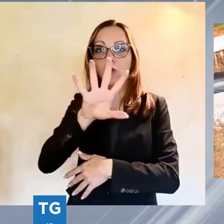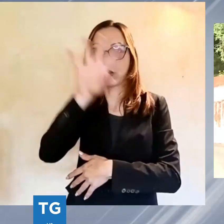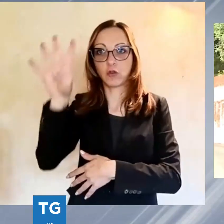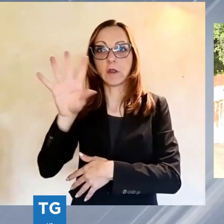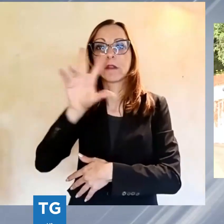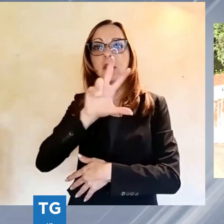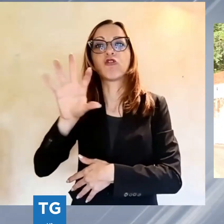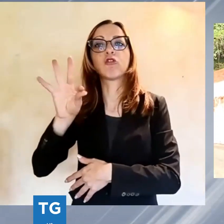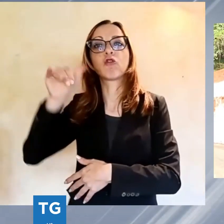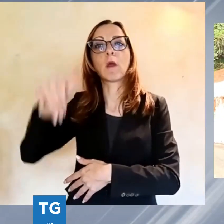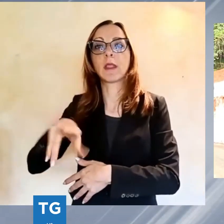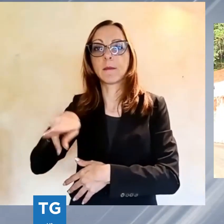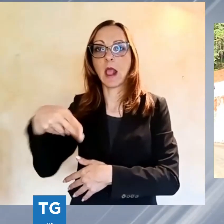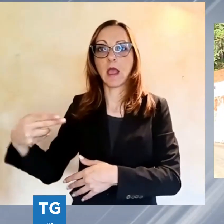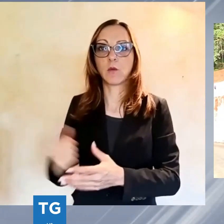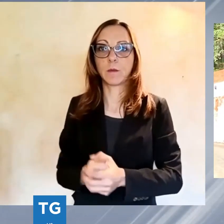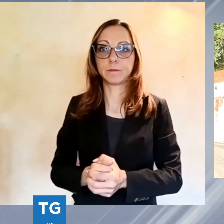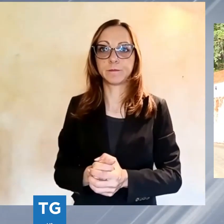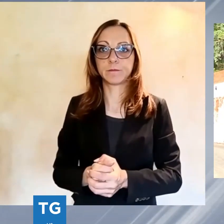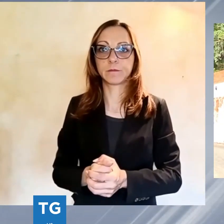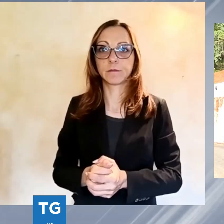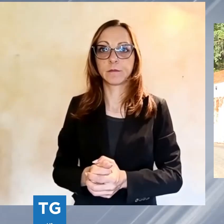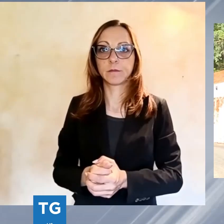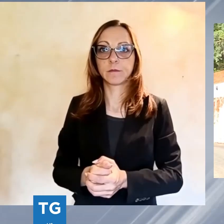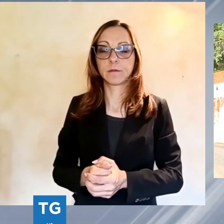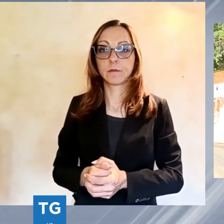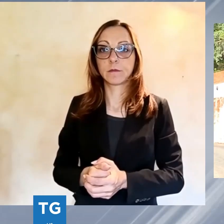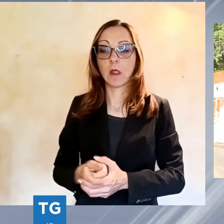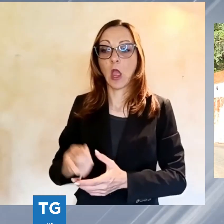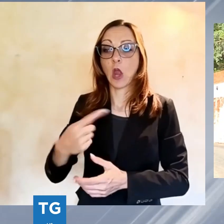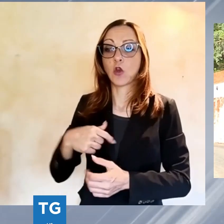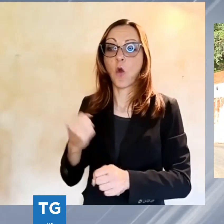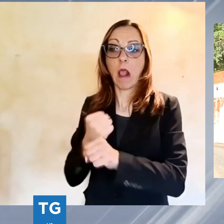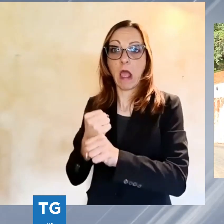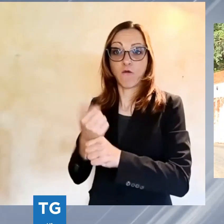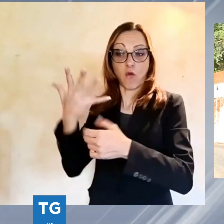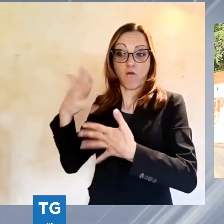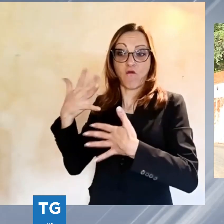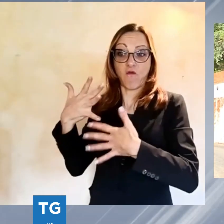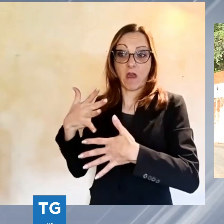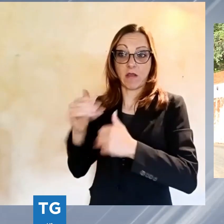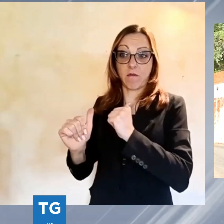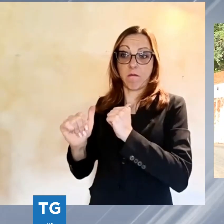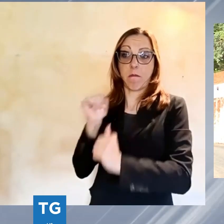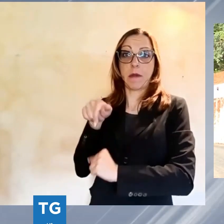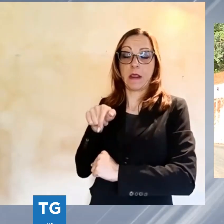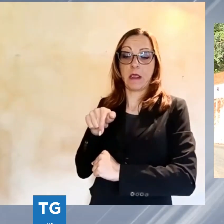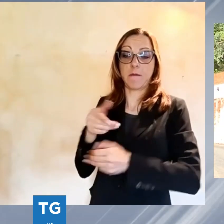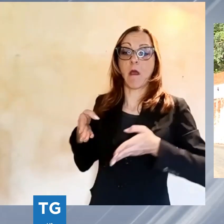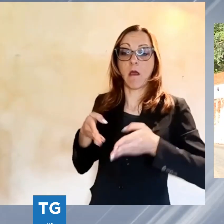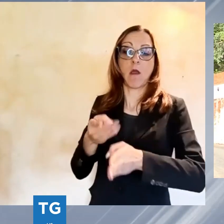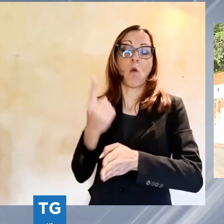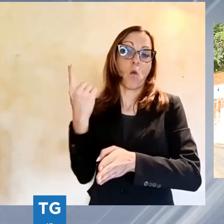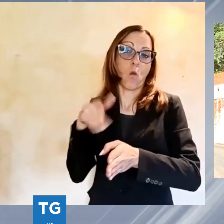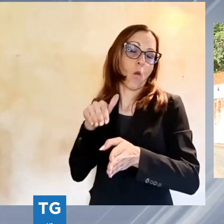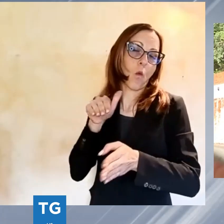Praticamente adesso noi abbiamo anticipato questa corsia, che è già un lavoro proprio deutico alla realizzazione complessiva della strada. Sostanzialmente